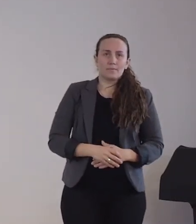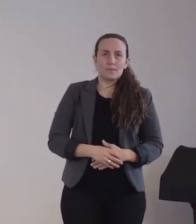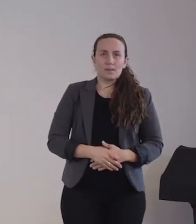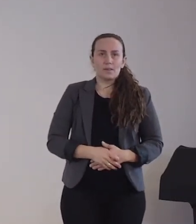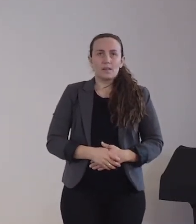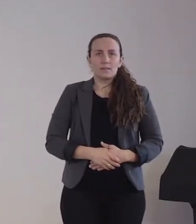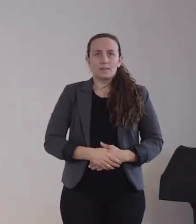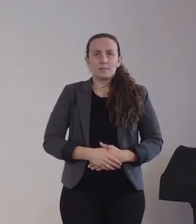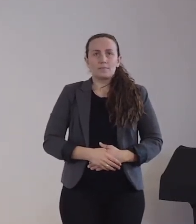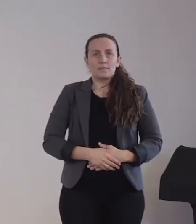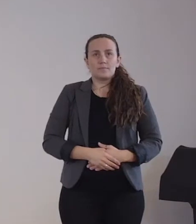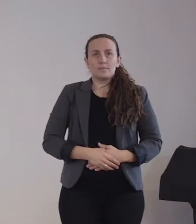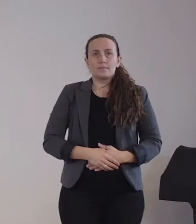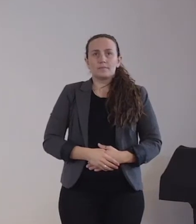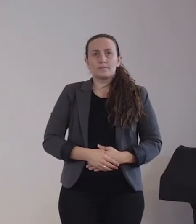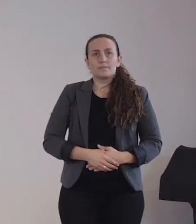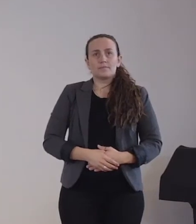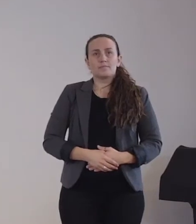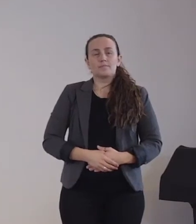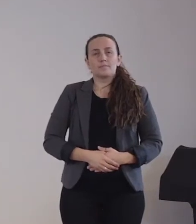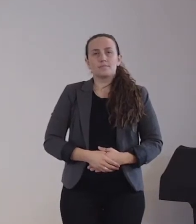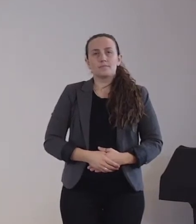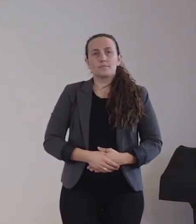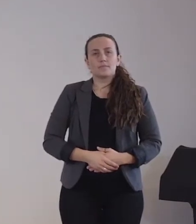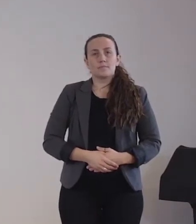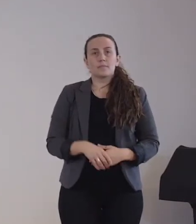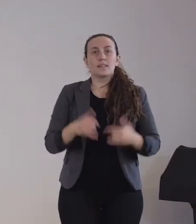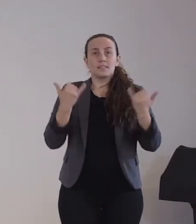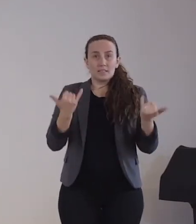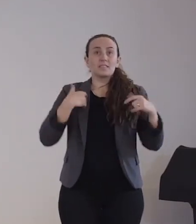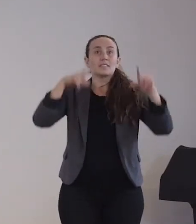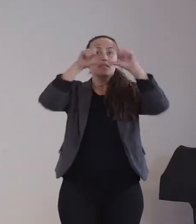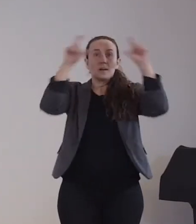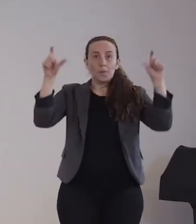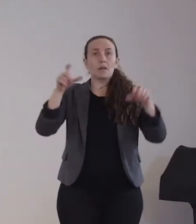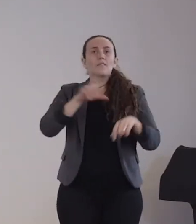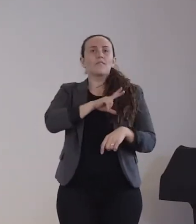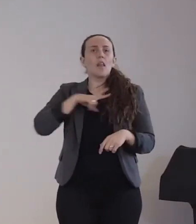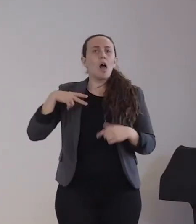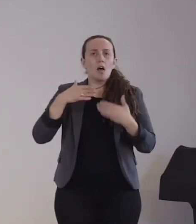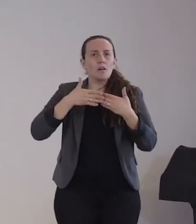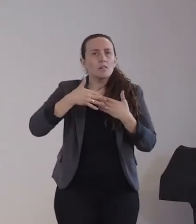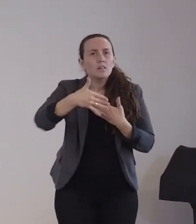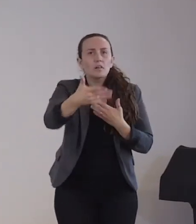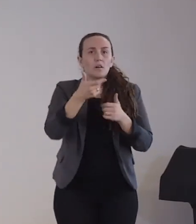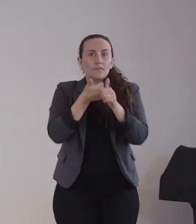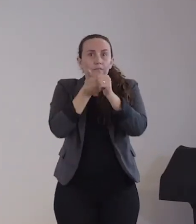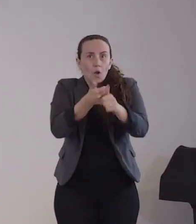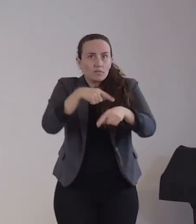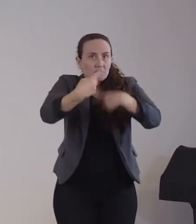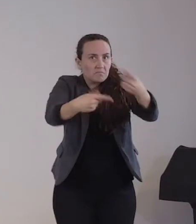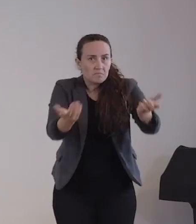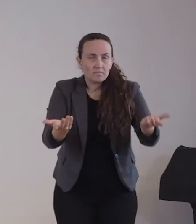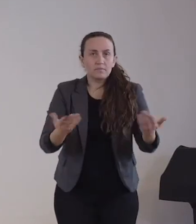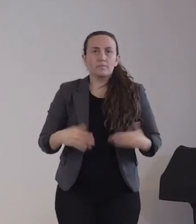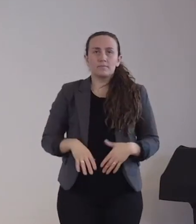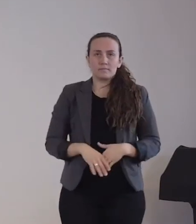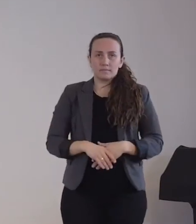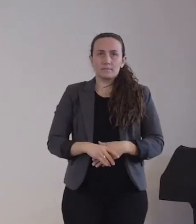Jetzt komme ich zu den Langzeitfolgen der SARS-CoV-2-Erkrankung. Da muss man sagen, das ist letztlich noch